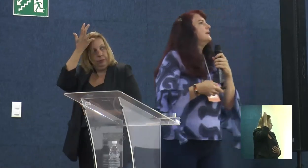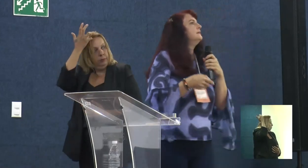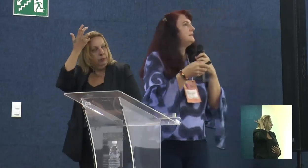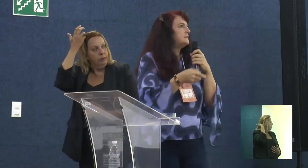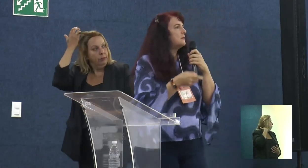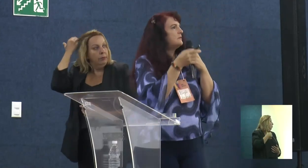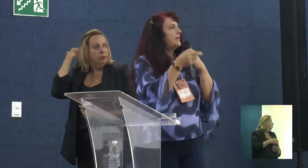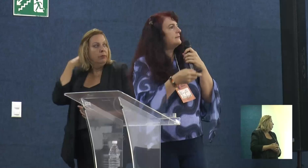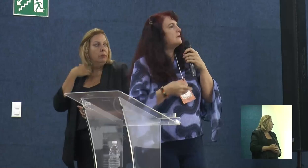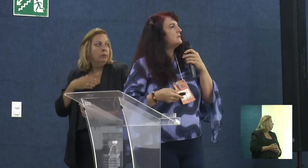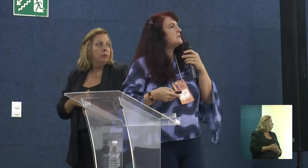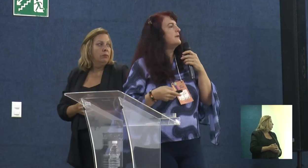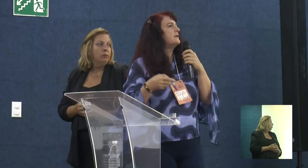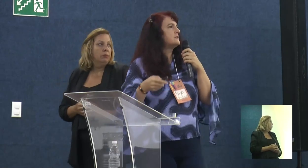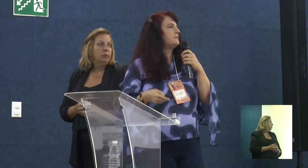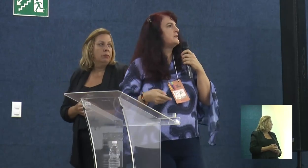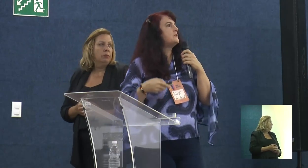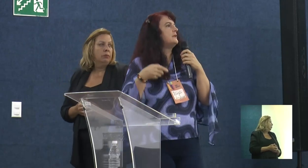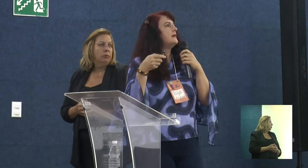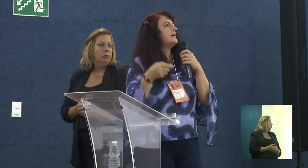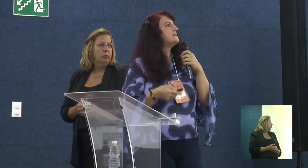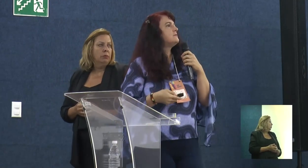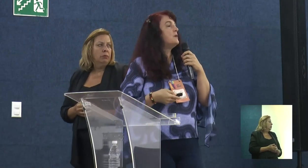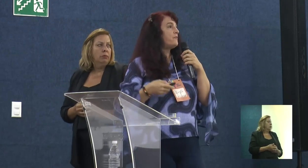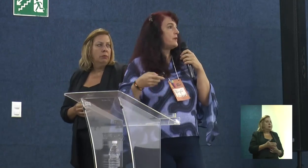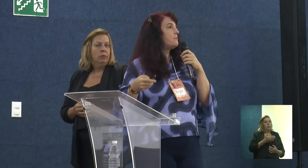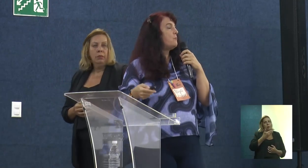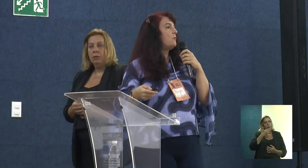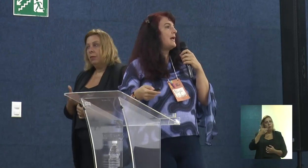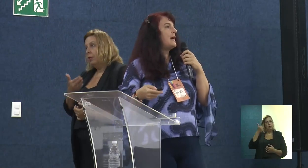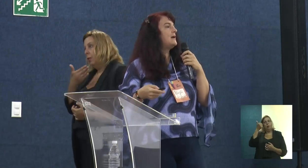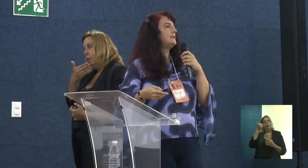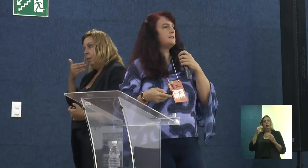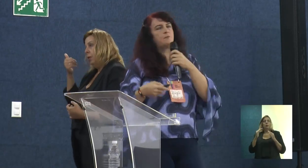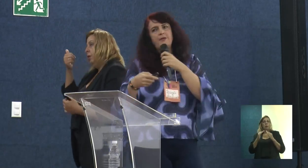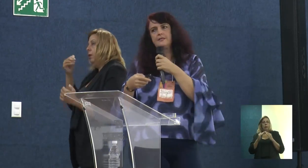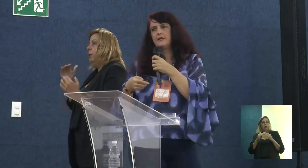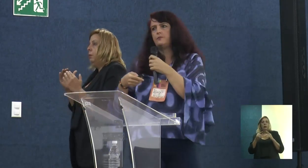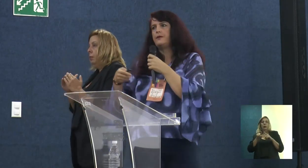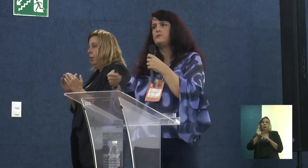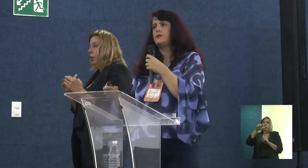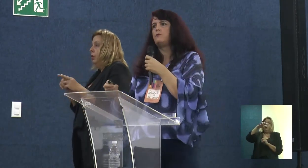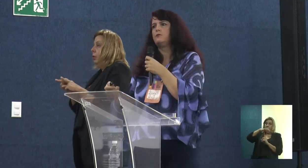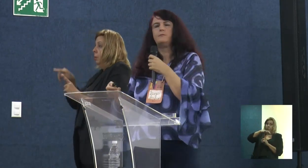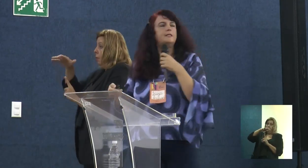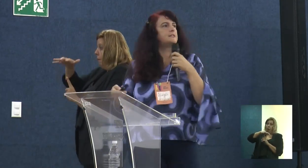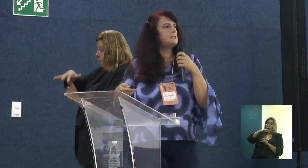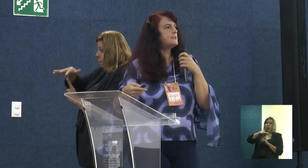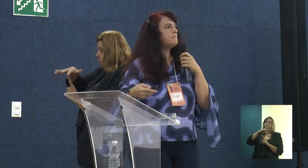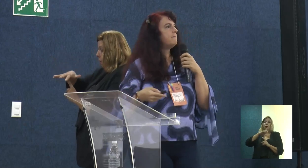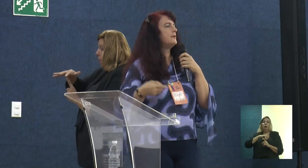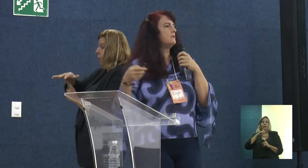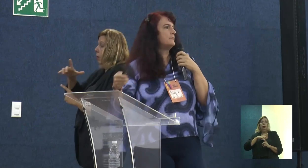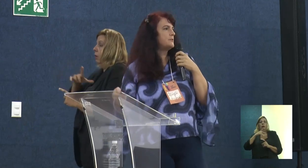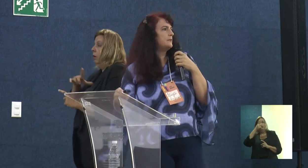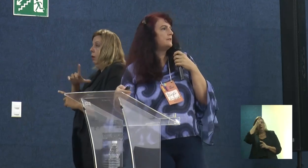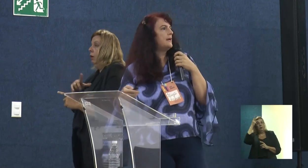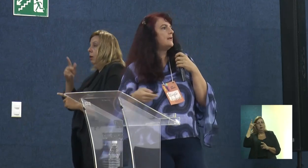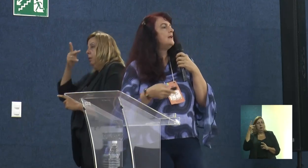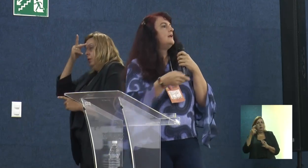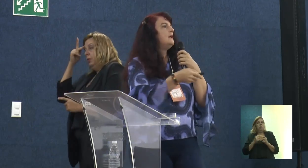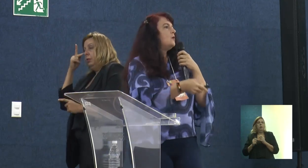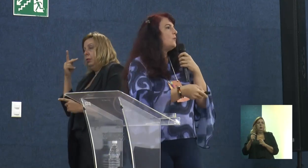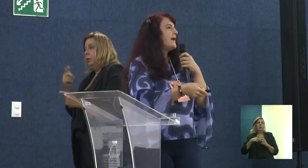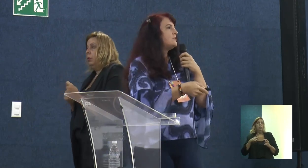Enfim, estão lá até as melhorias habitacionais. Uma feira popular está sendo pensada pelos economistas, da economia